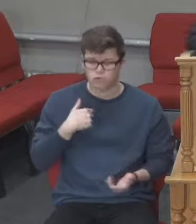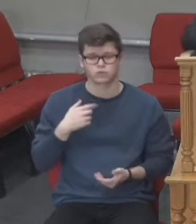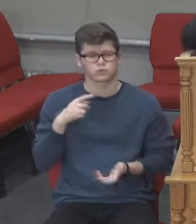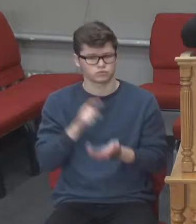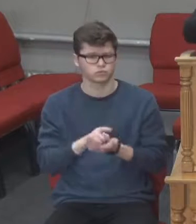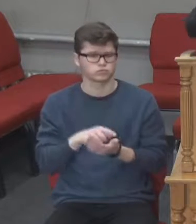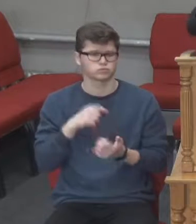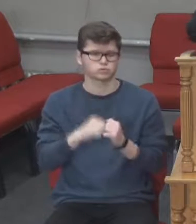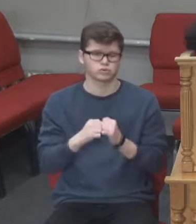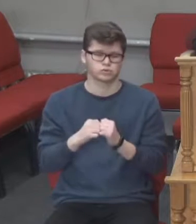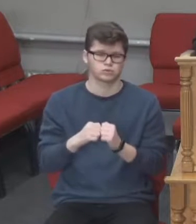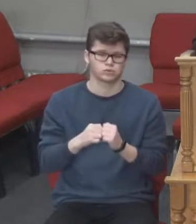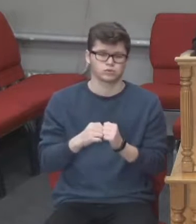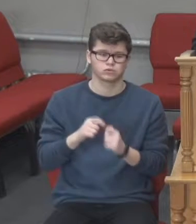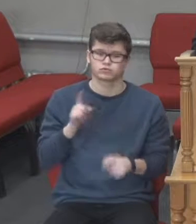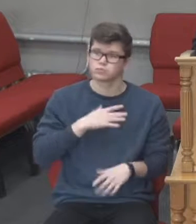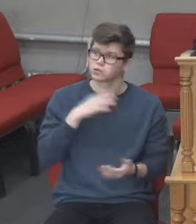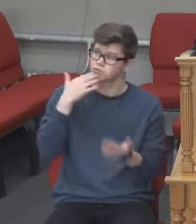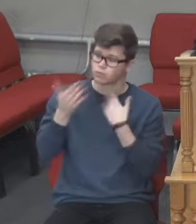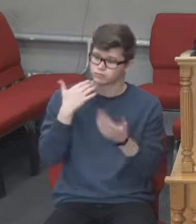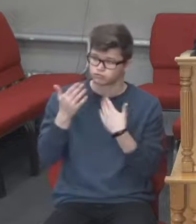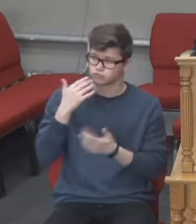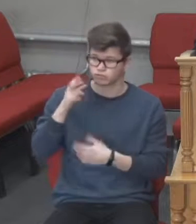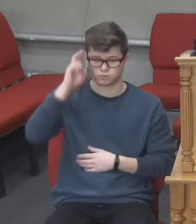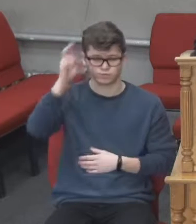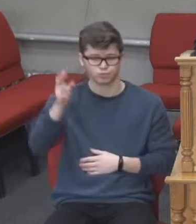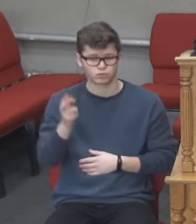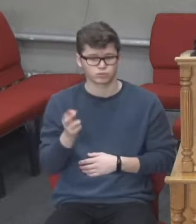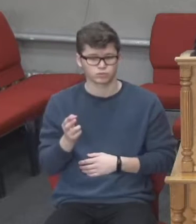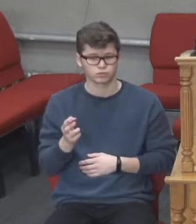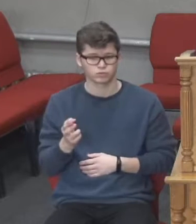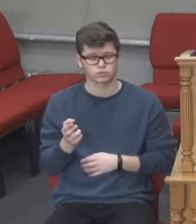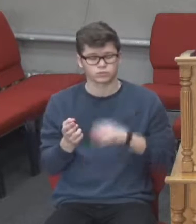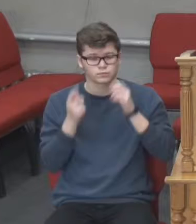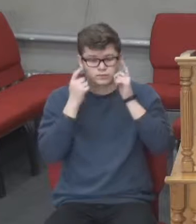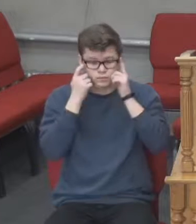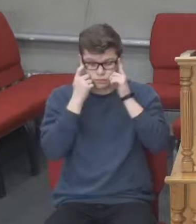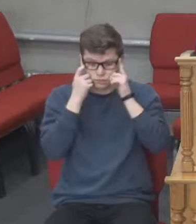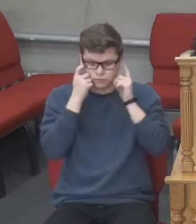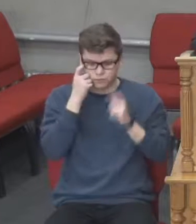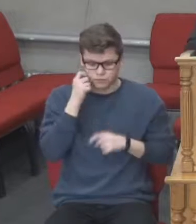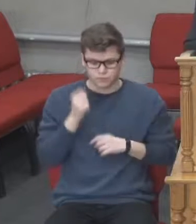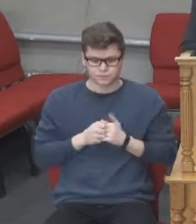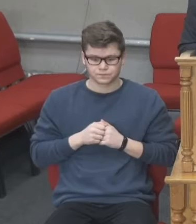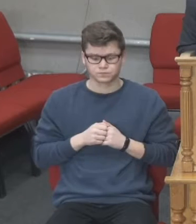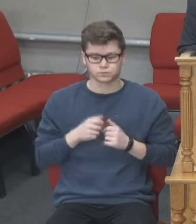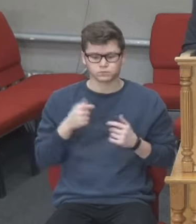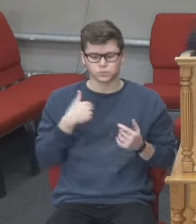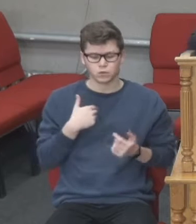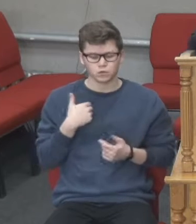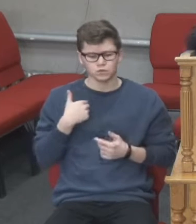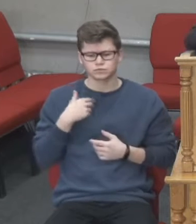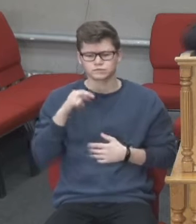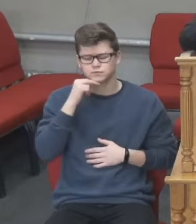перебувати в спілкуванні з нашим небесним Батьком. Моліться. Але тут хочеться